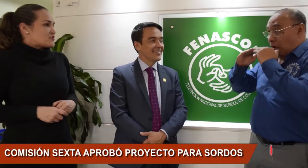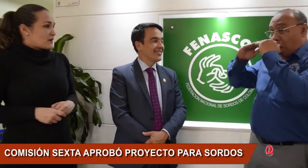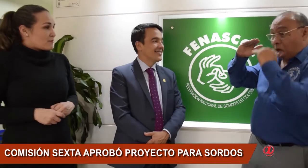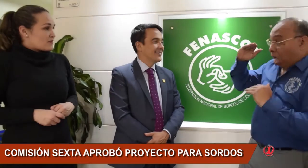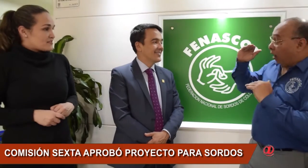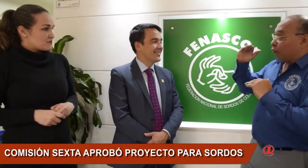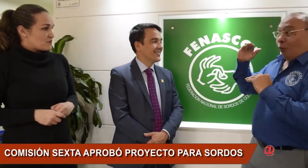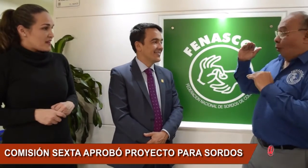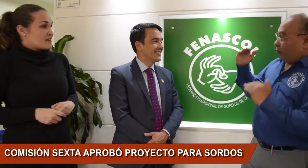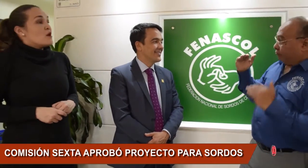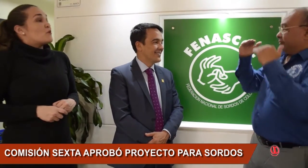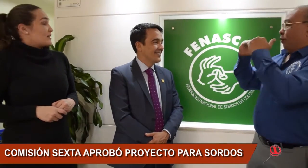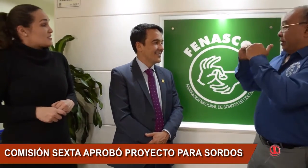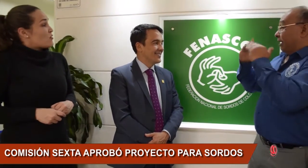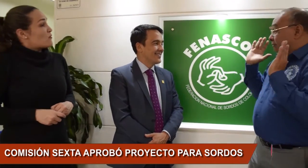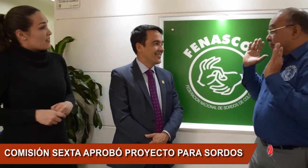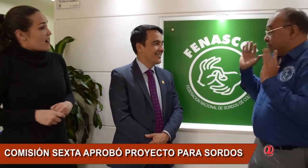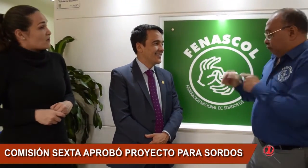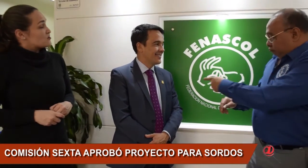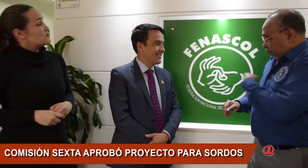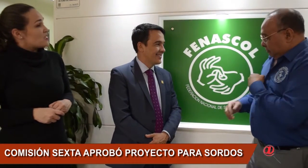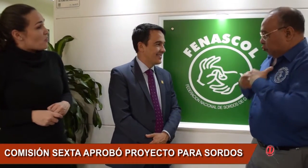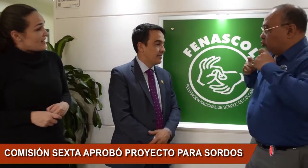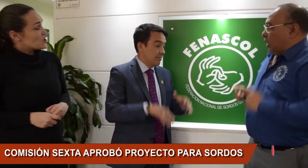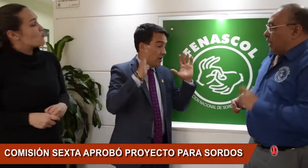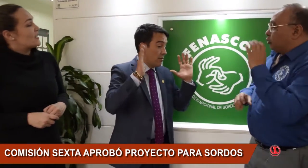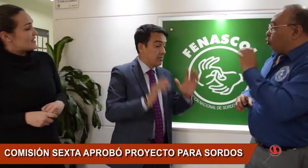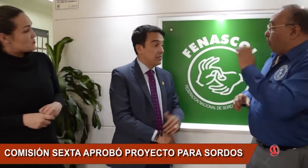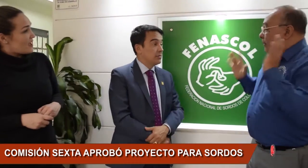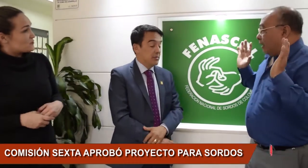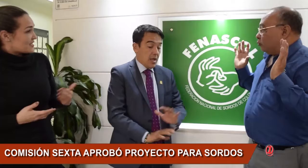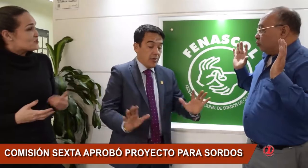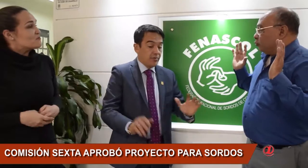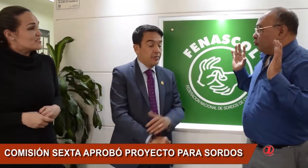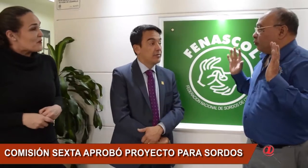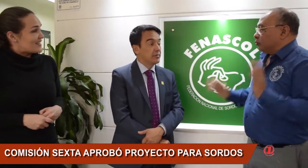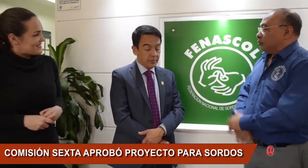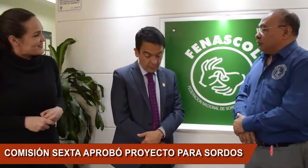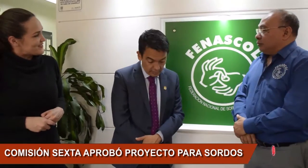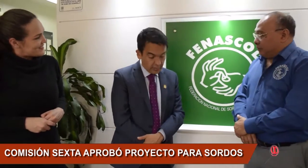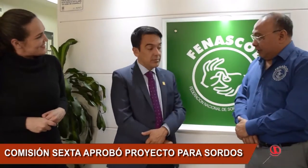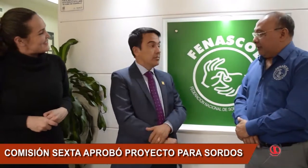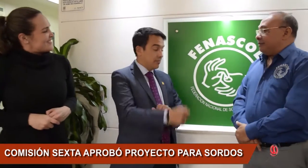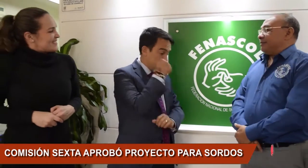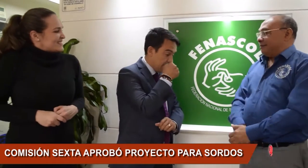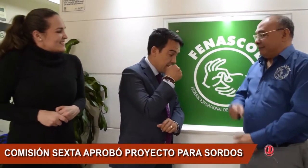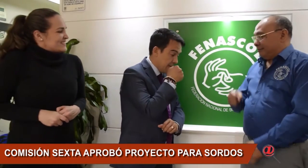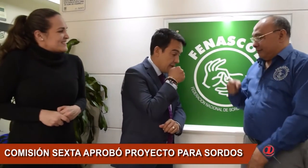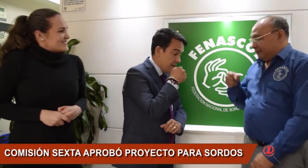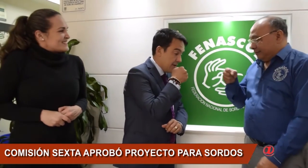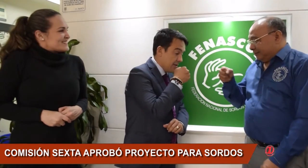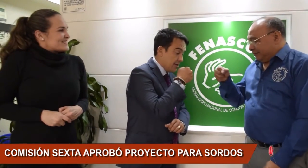igualdad de derechos para la población sorda, porque no estamos por debajo, somos iguales como cualquier ciudadano, ustedes no somos iguales, ¿sí o no? Este